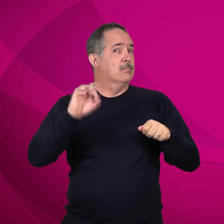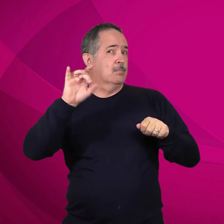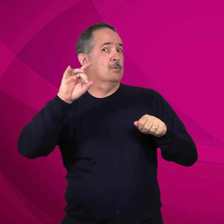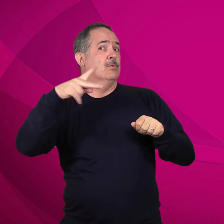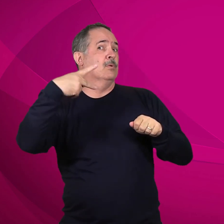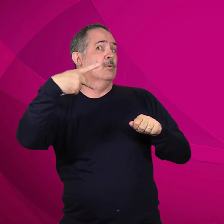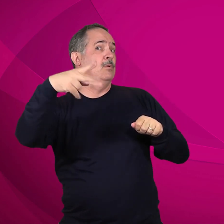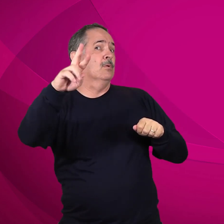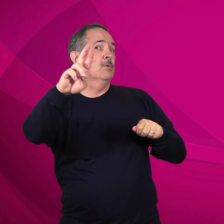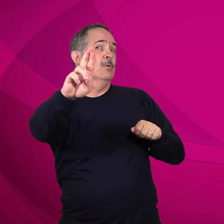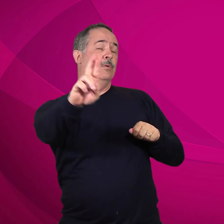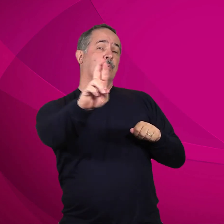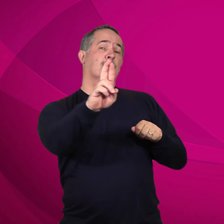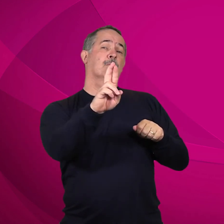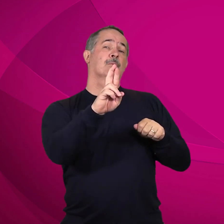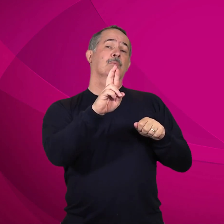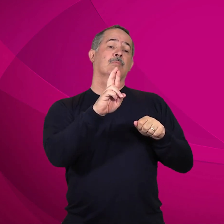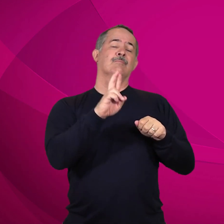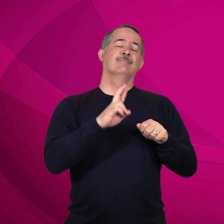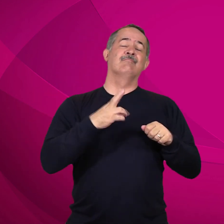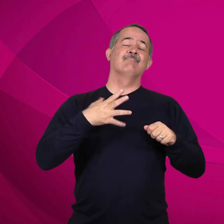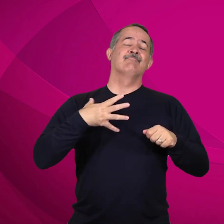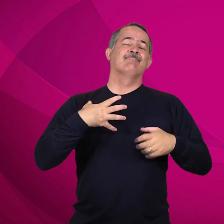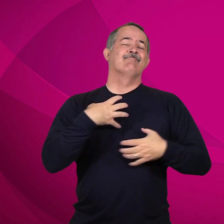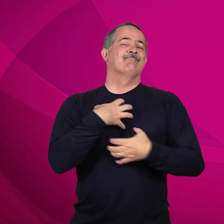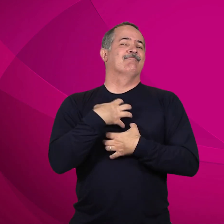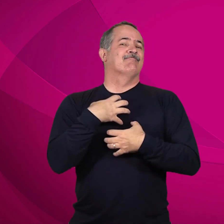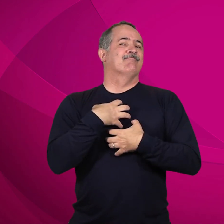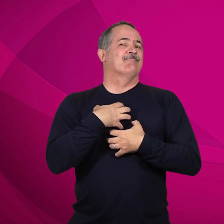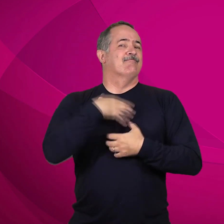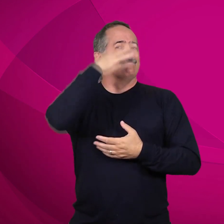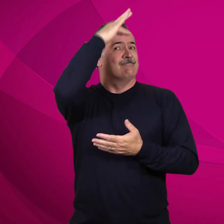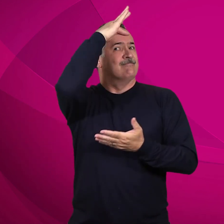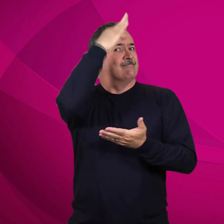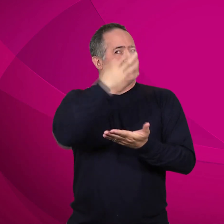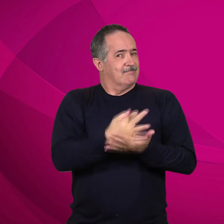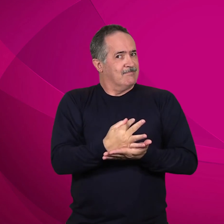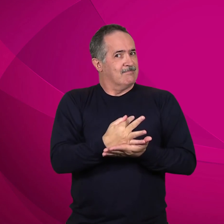apenas a sua resposta com entusiasmo e com fé.